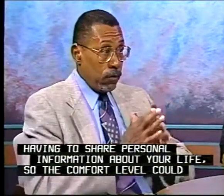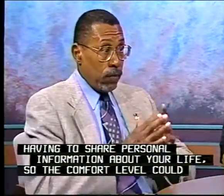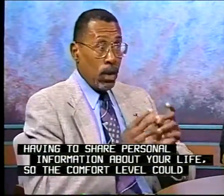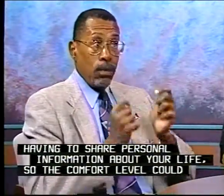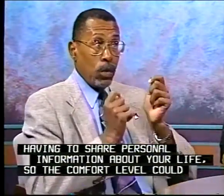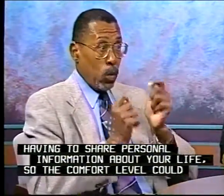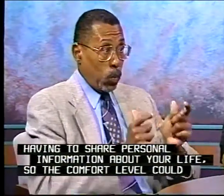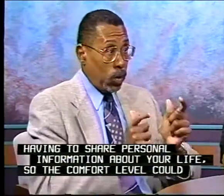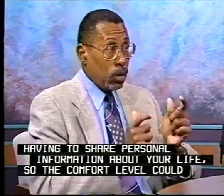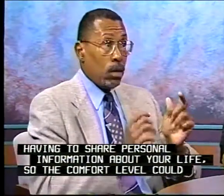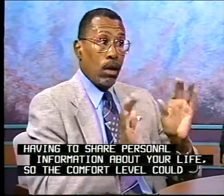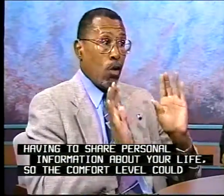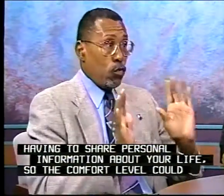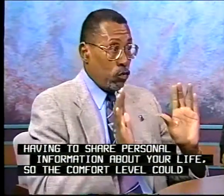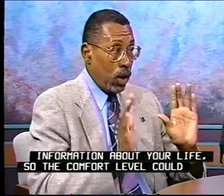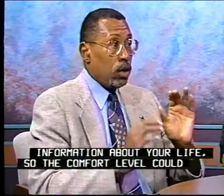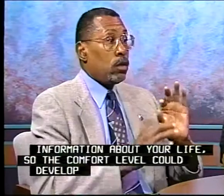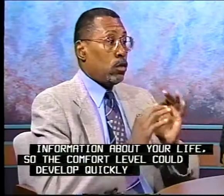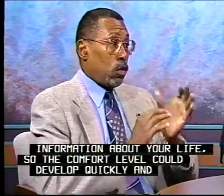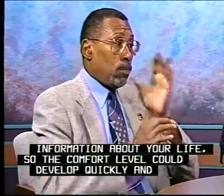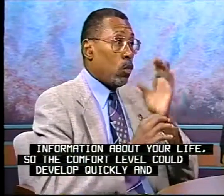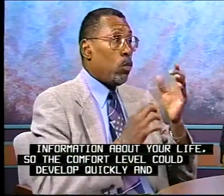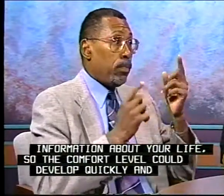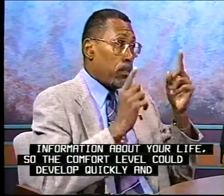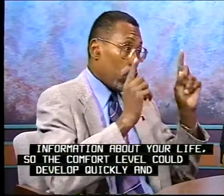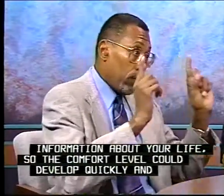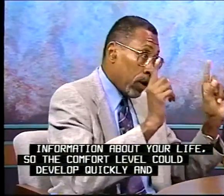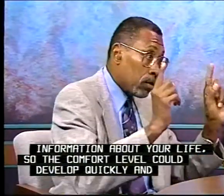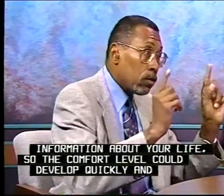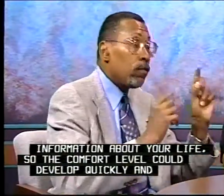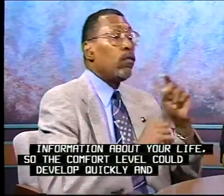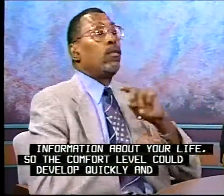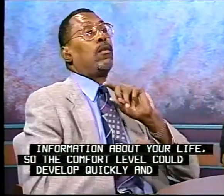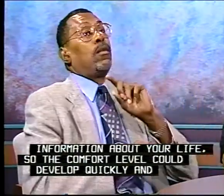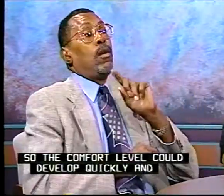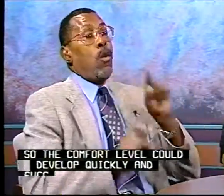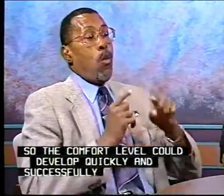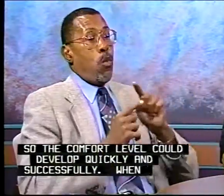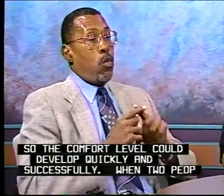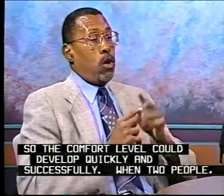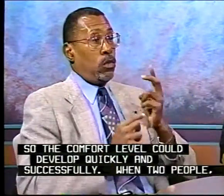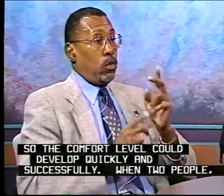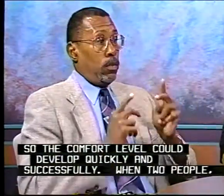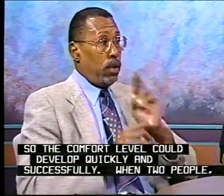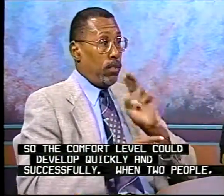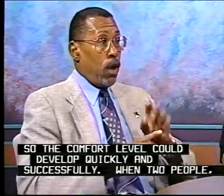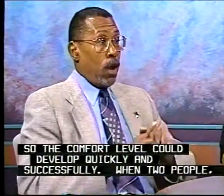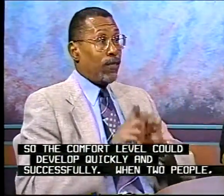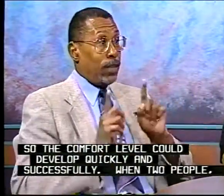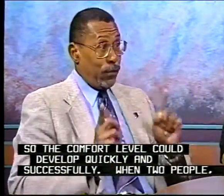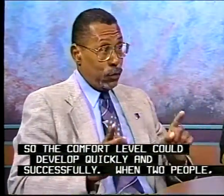So the comfort level could be developed quickly and successfully when two people